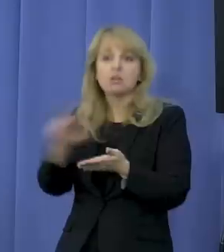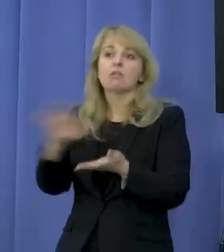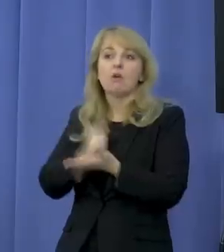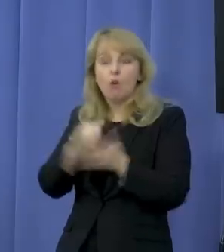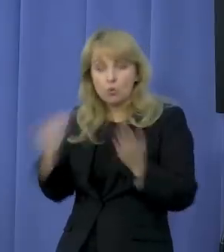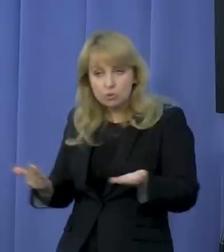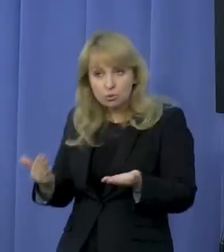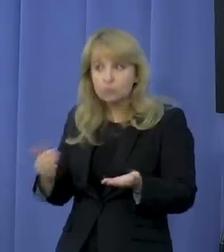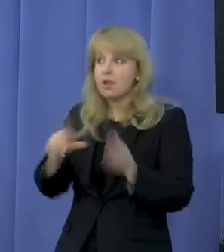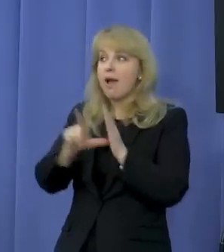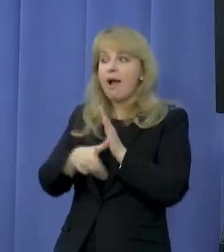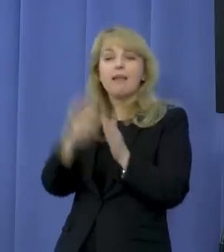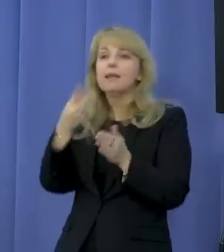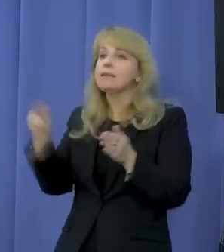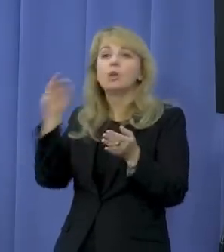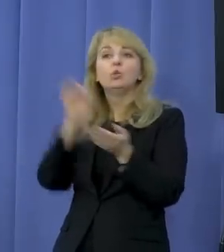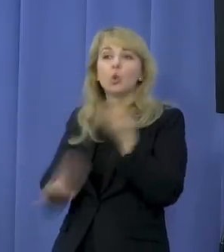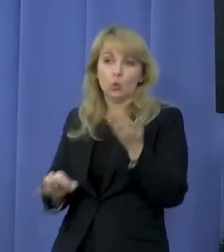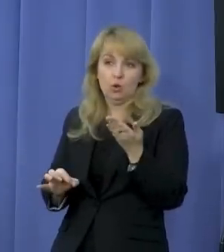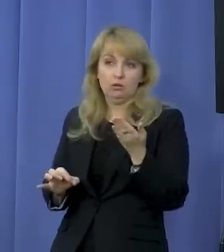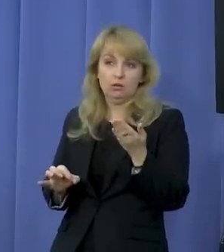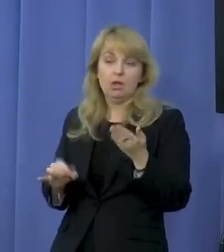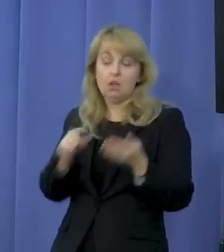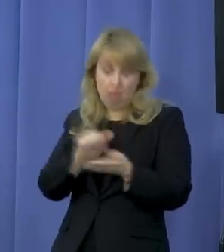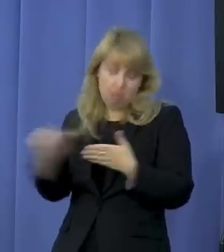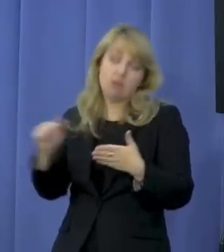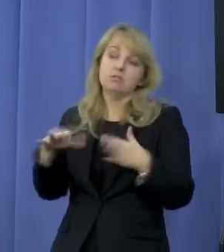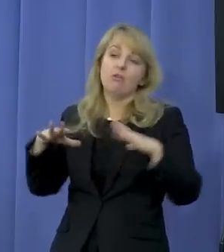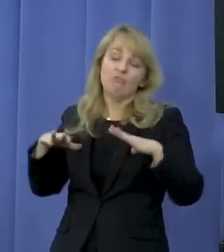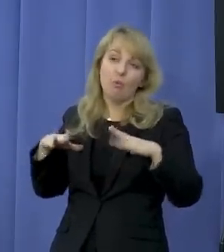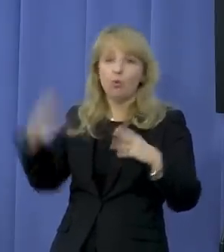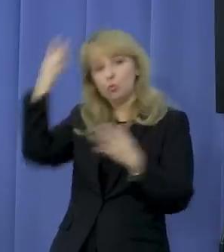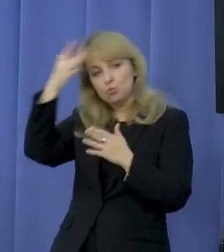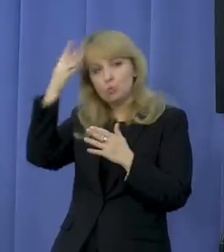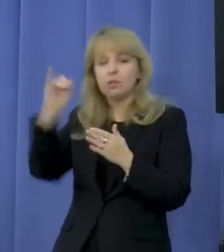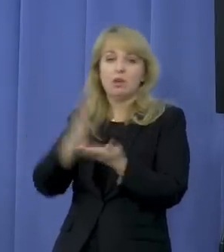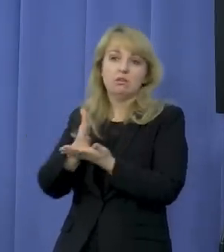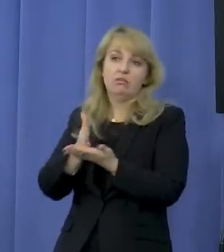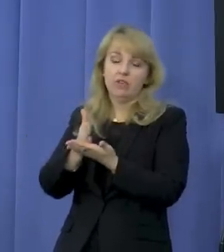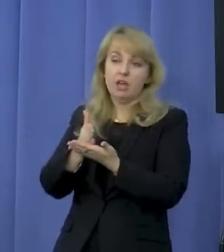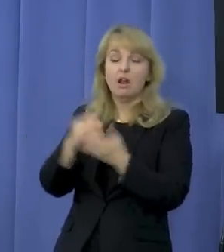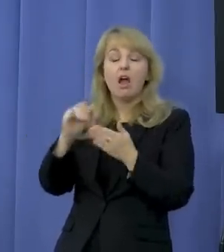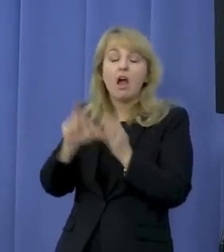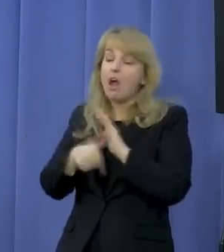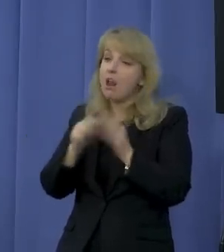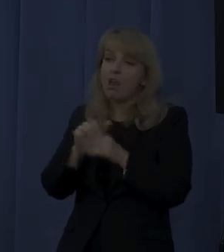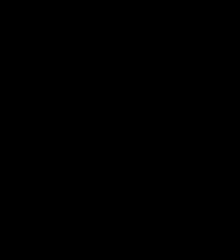w tej ustawie o swobodzie sumienia i wyznania. Natomiast nie są do tej pory przestrzegane. ... ...